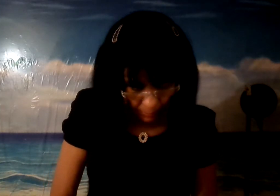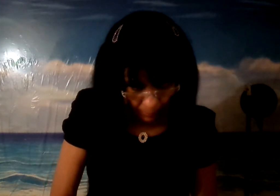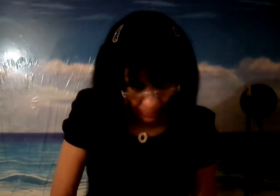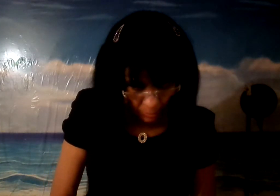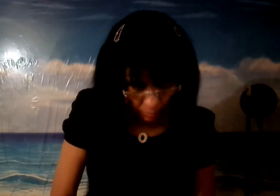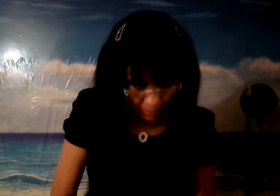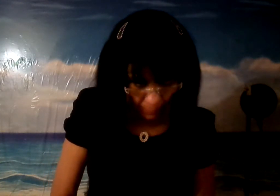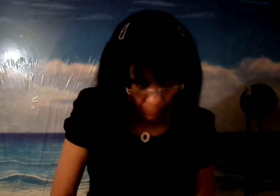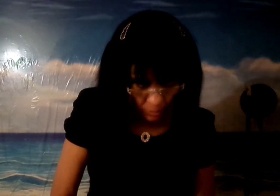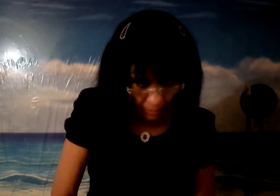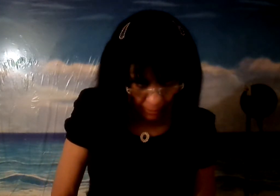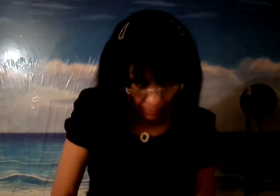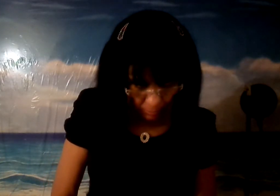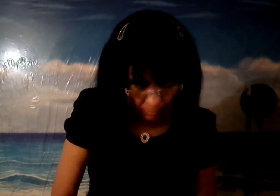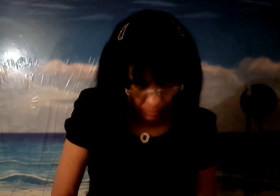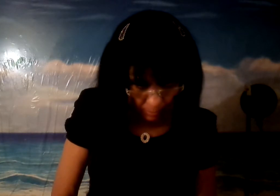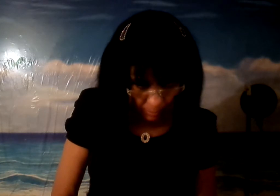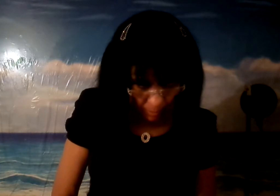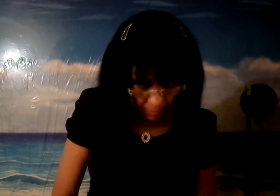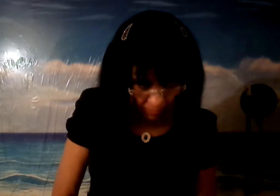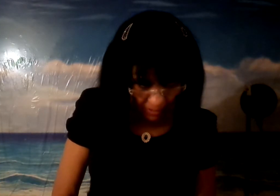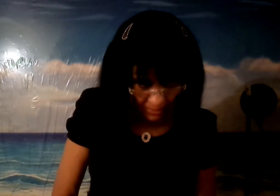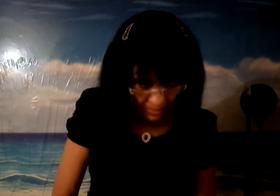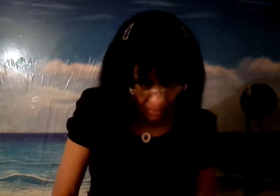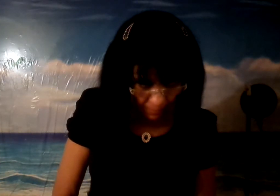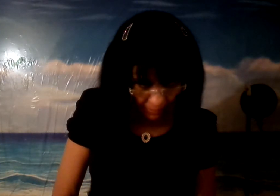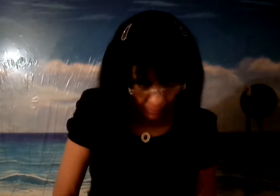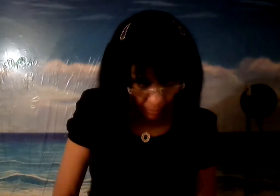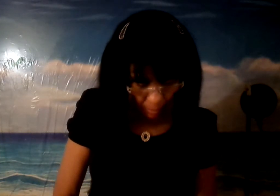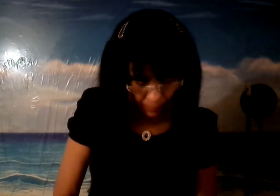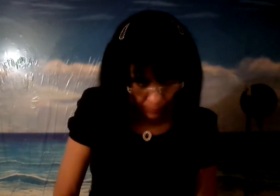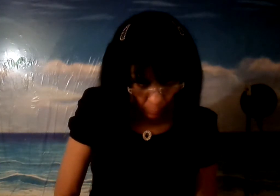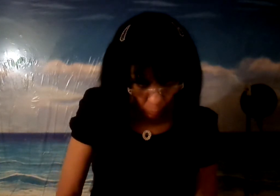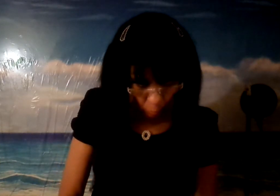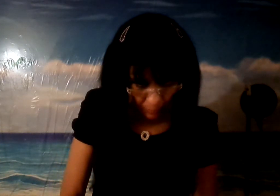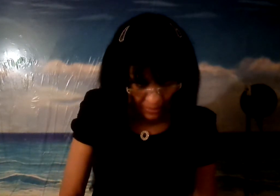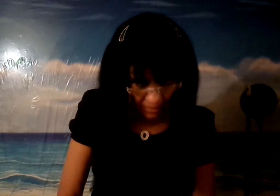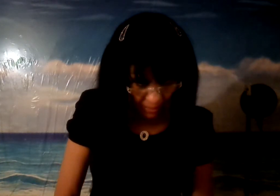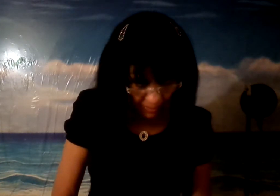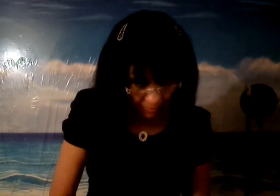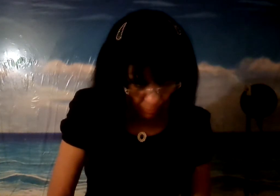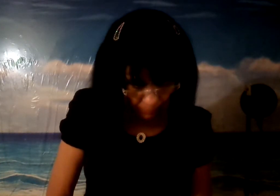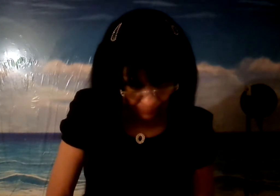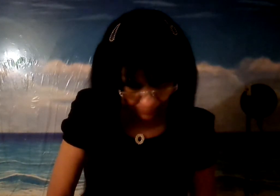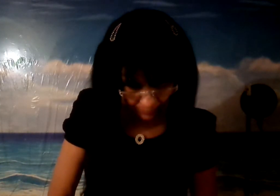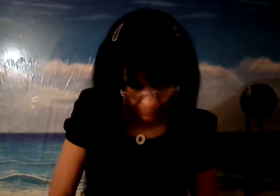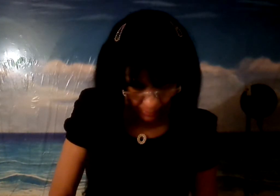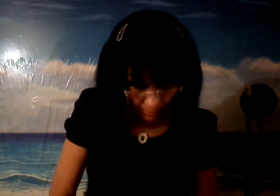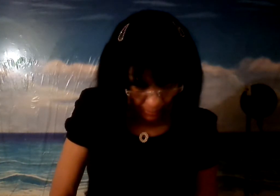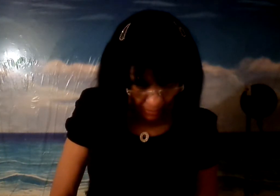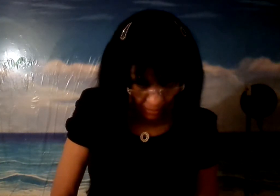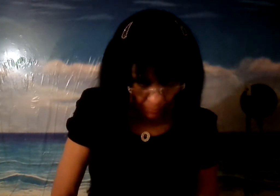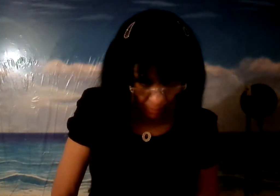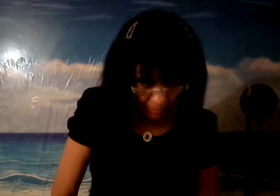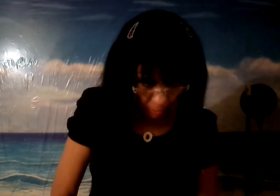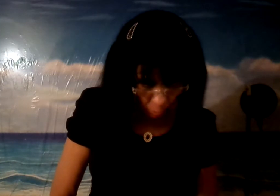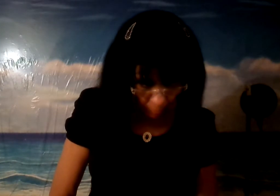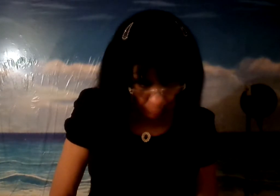persona que posee falsamente un mensaje de Dios Jeremías 29.9